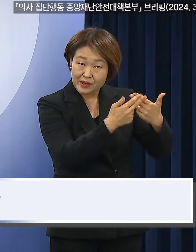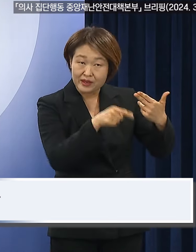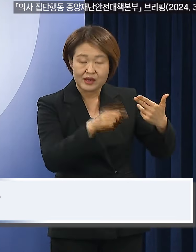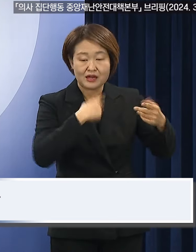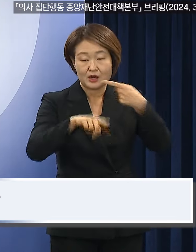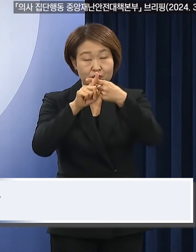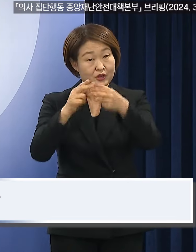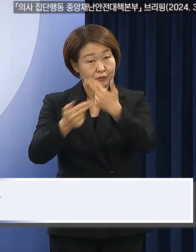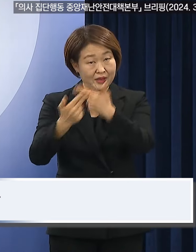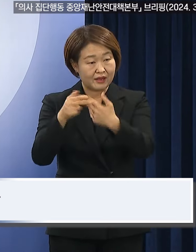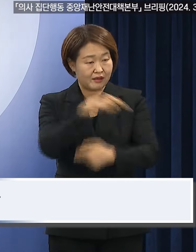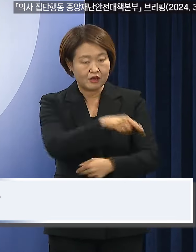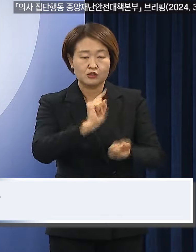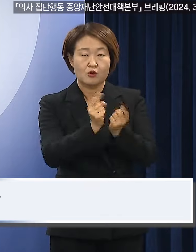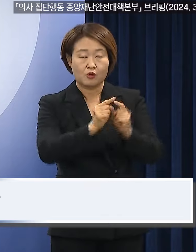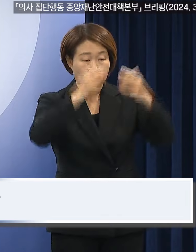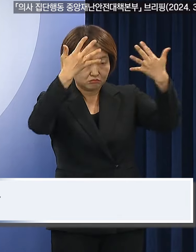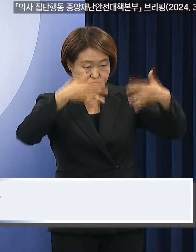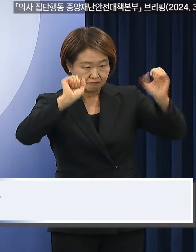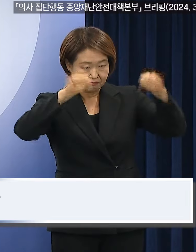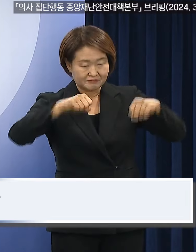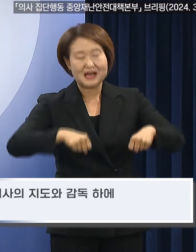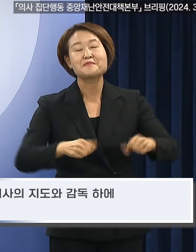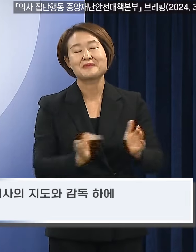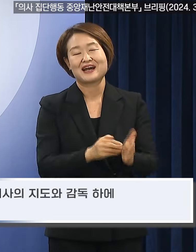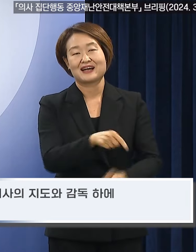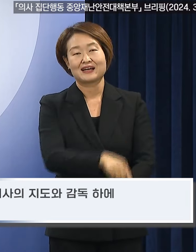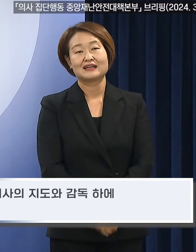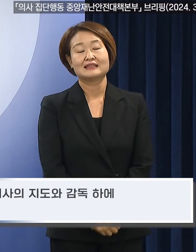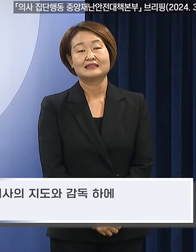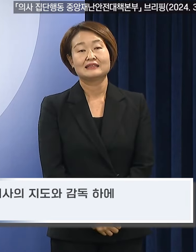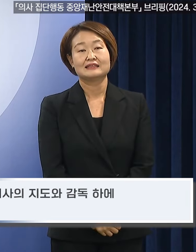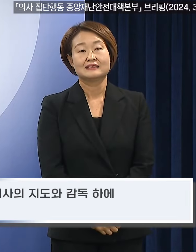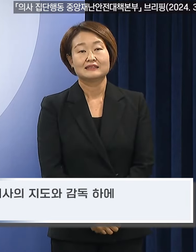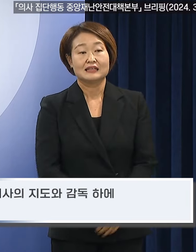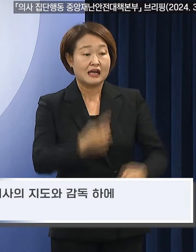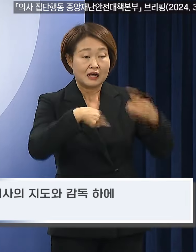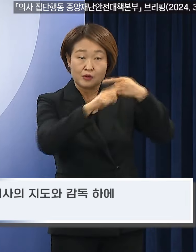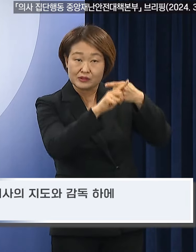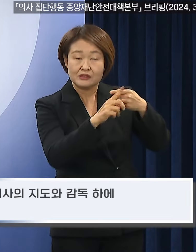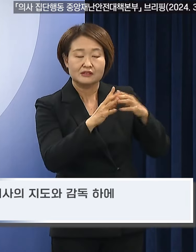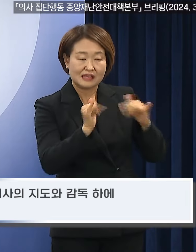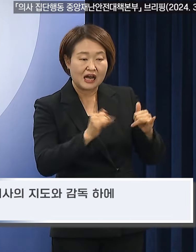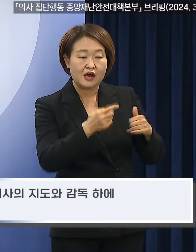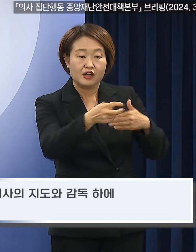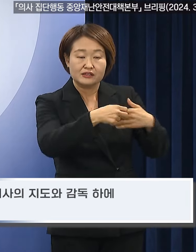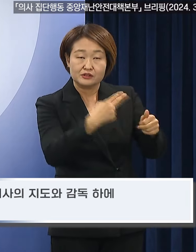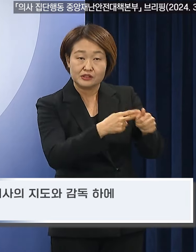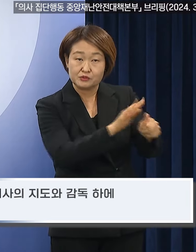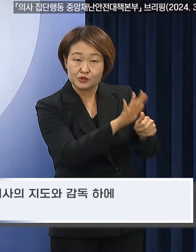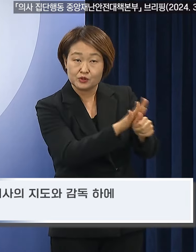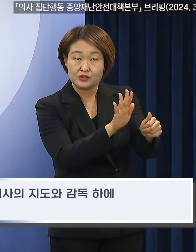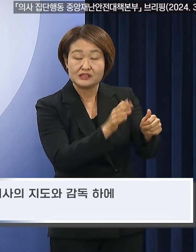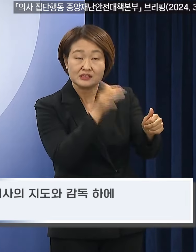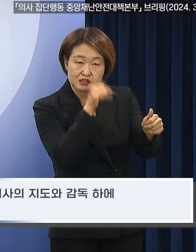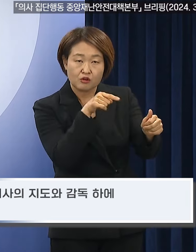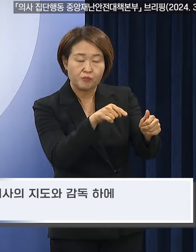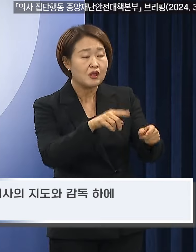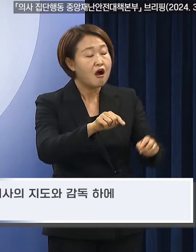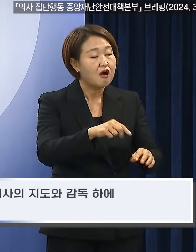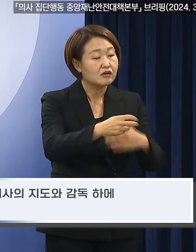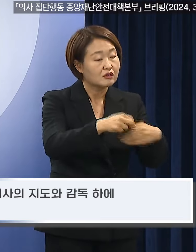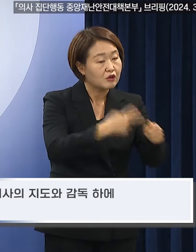간호협회가 합의한 상황입니다. 진료지원 간호사의 업무는 이미 현장에서 의사의 지도와